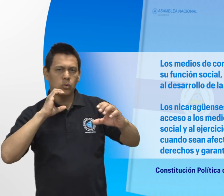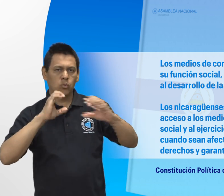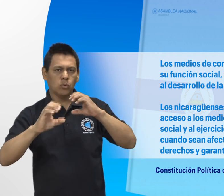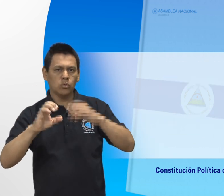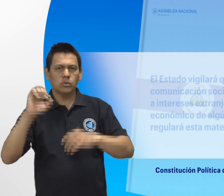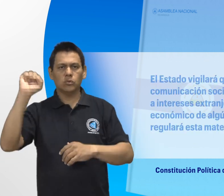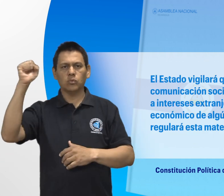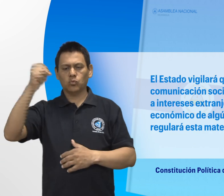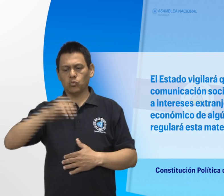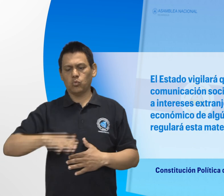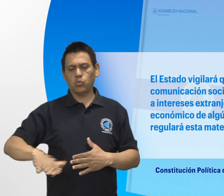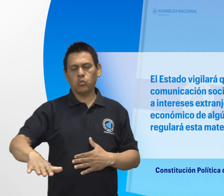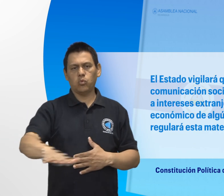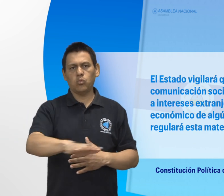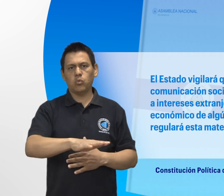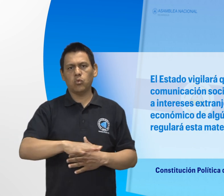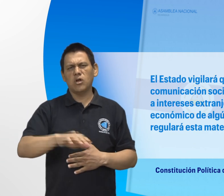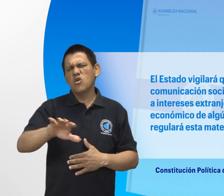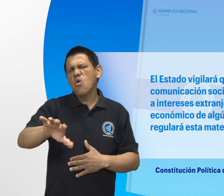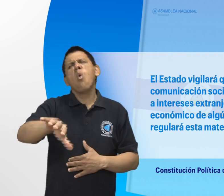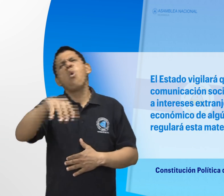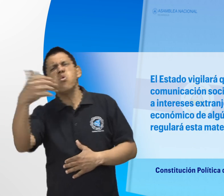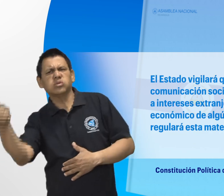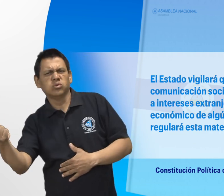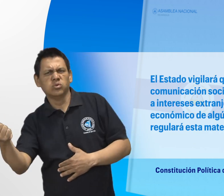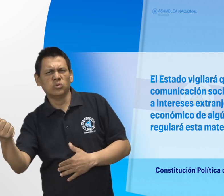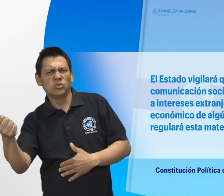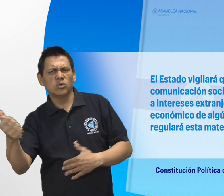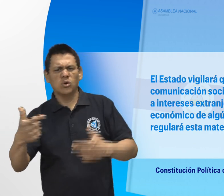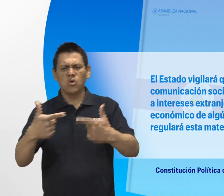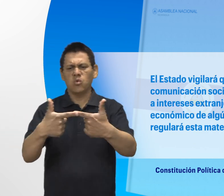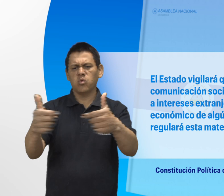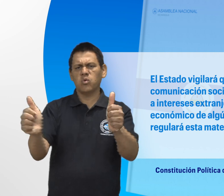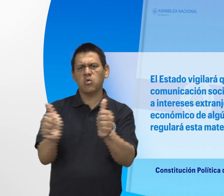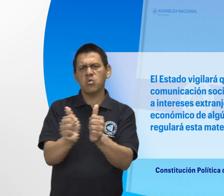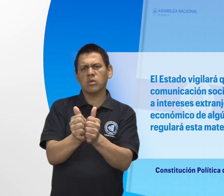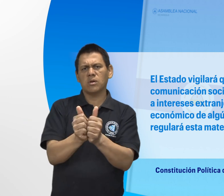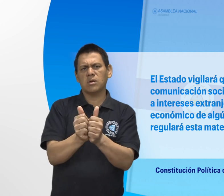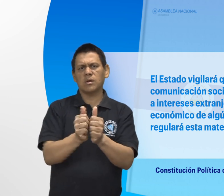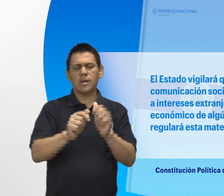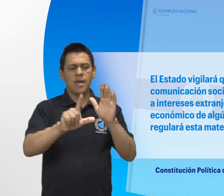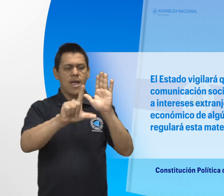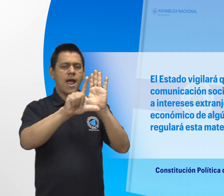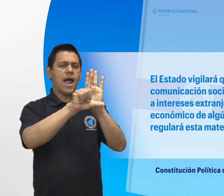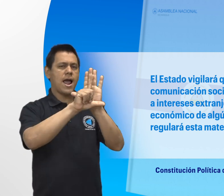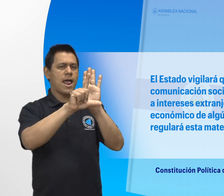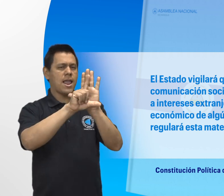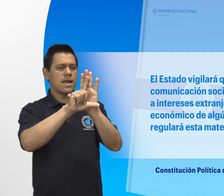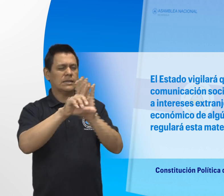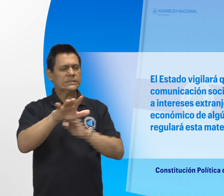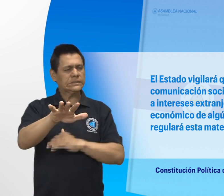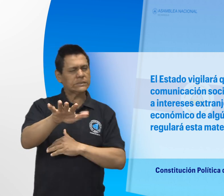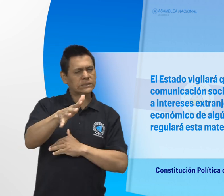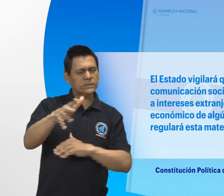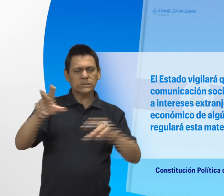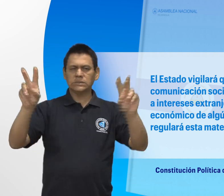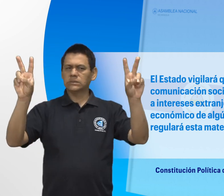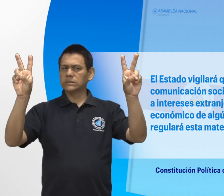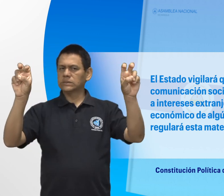El Estado vigilará que los medios de comunicación social no sean sometidos a intereses extranjeros